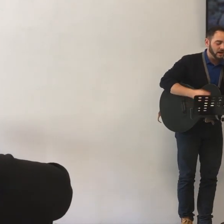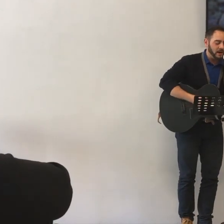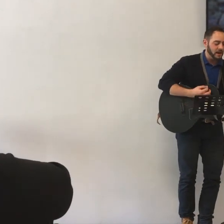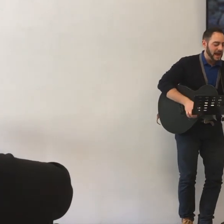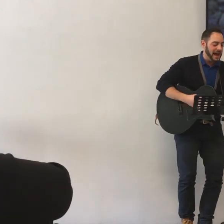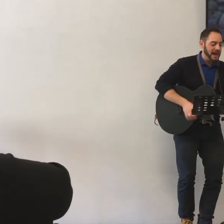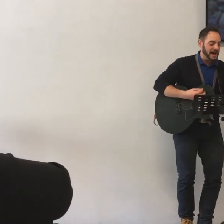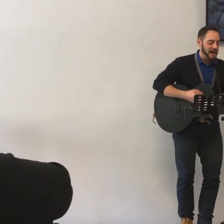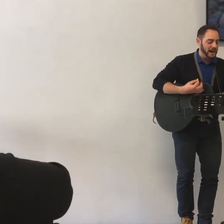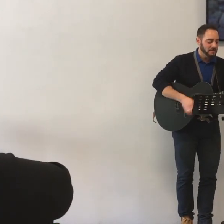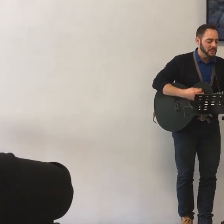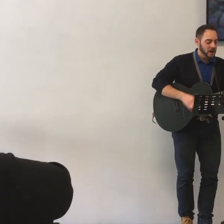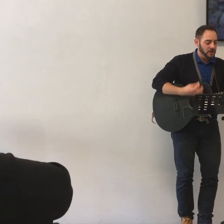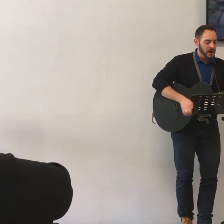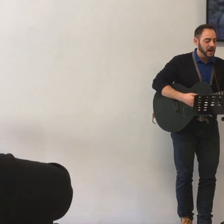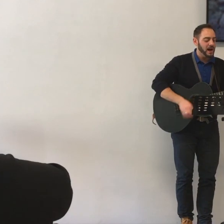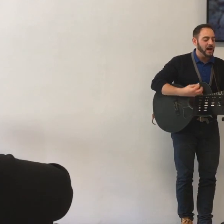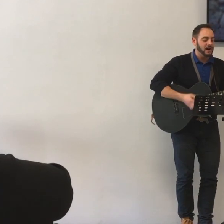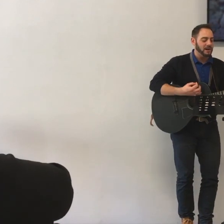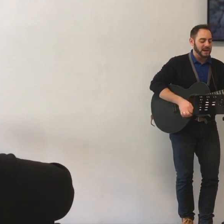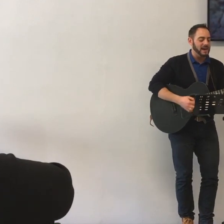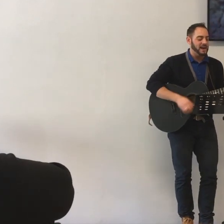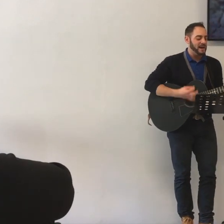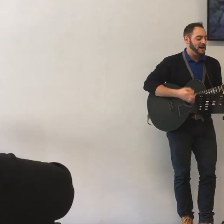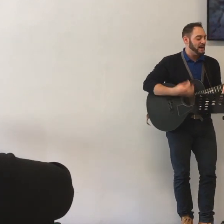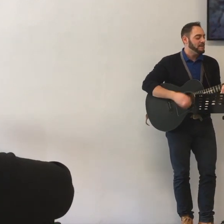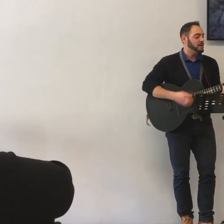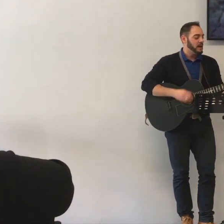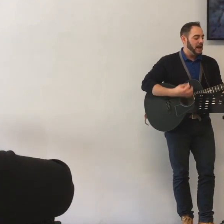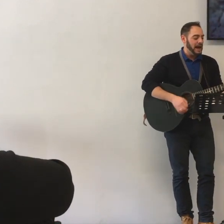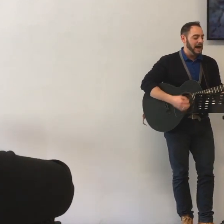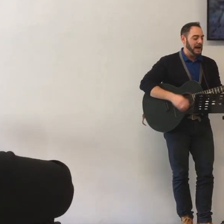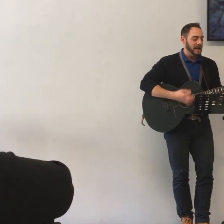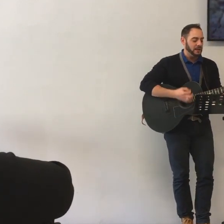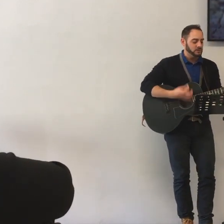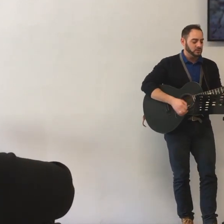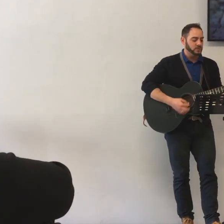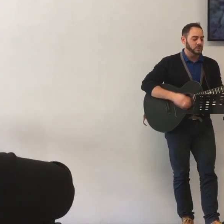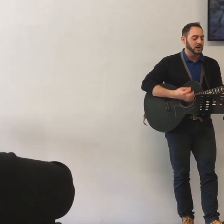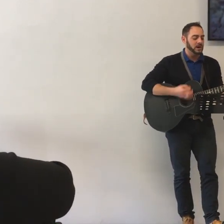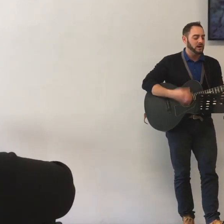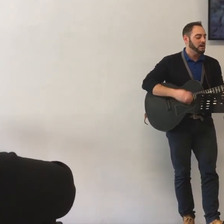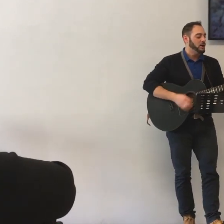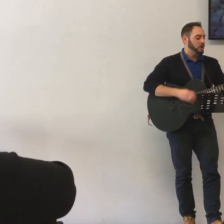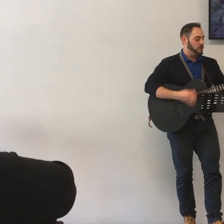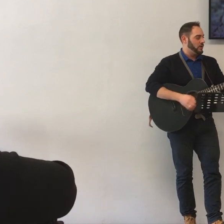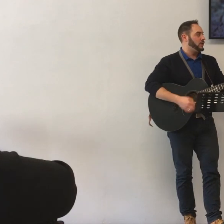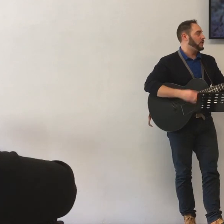gloria ad un altro, al tuo